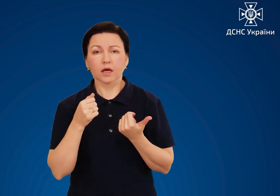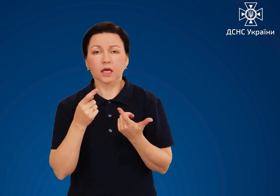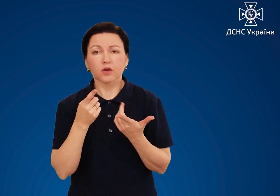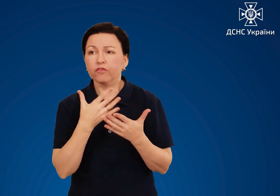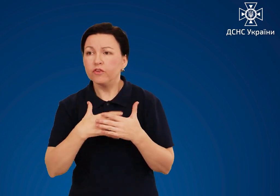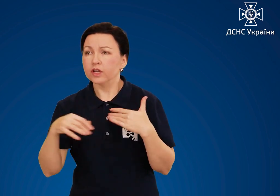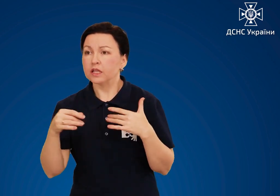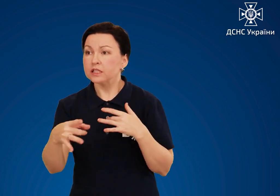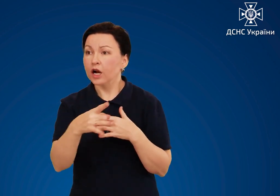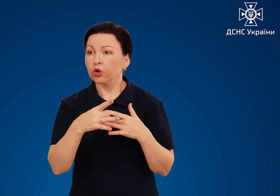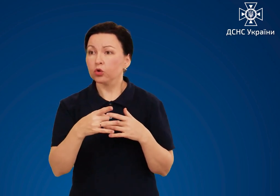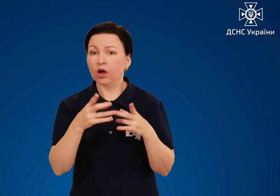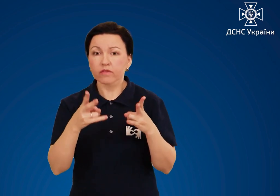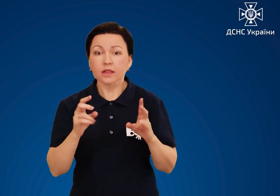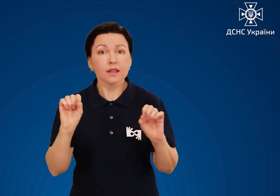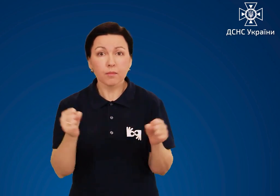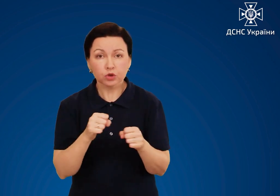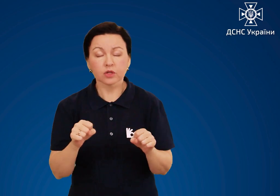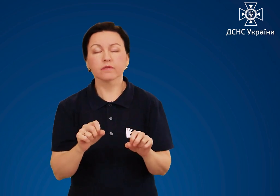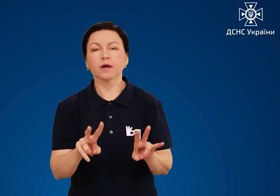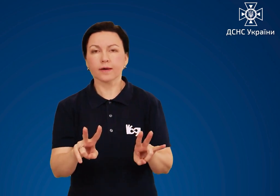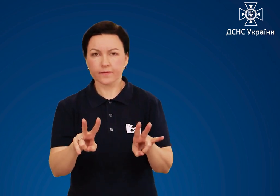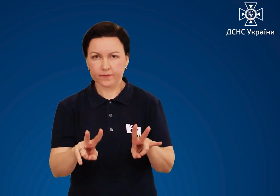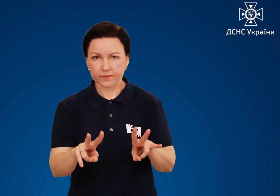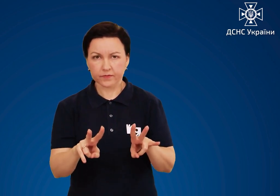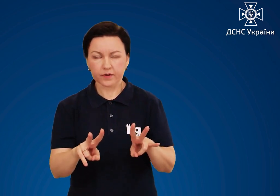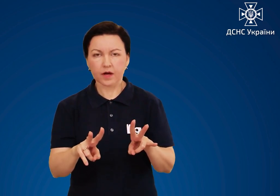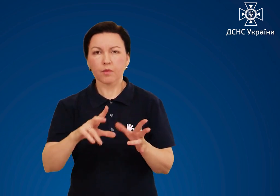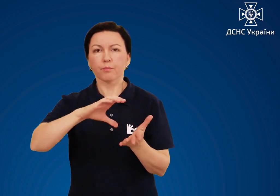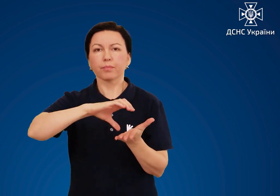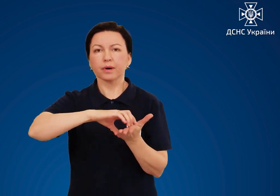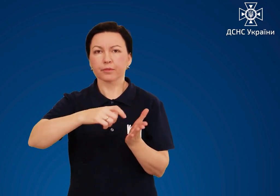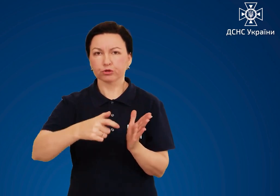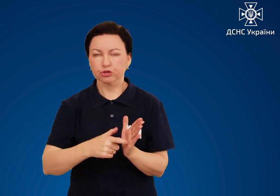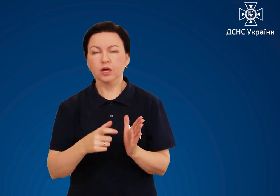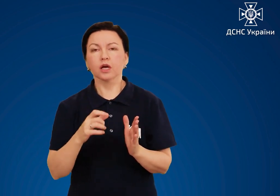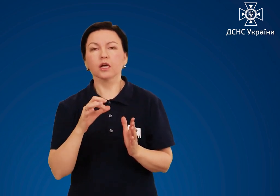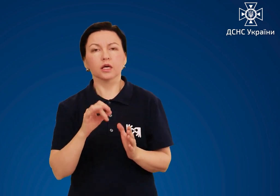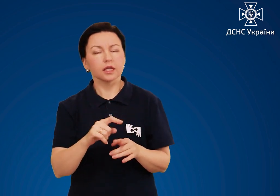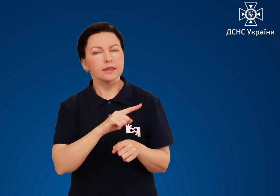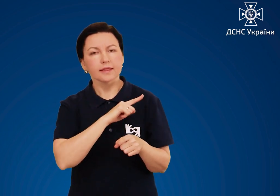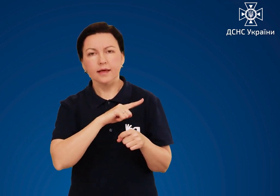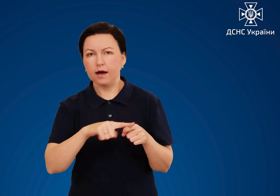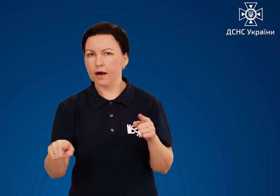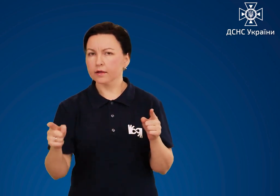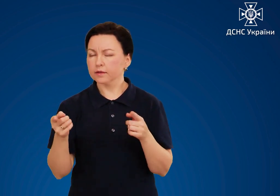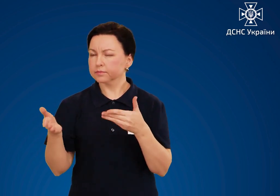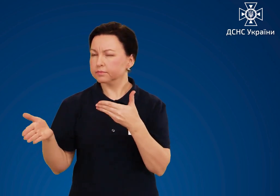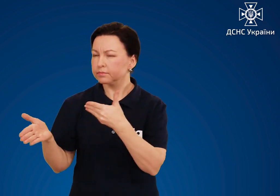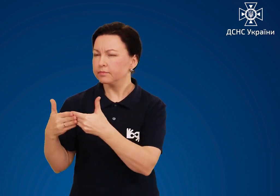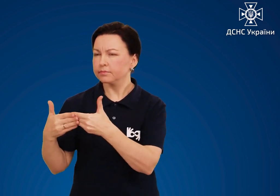аварії неможливо, залишайтесь у приміщенні і негайно та надійно герметизуйте його